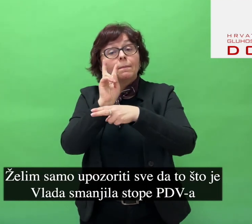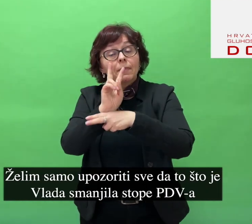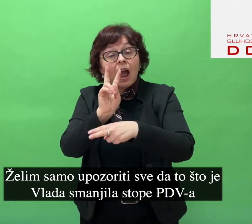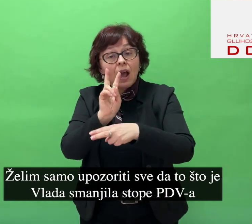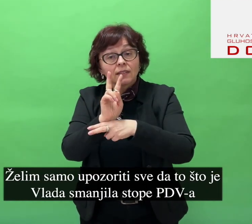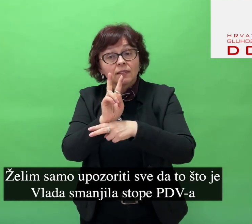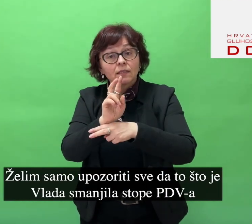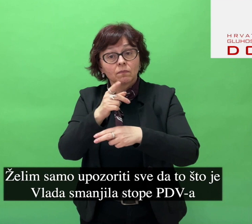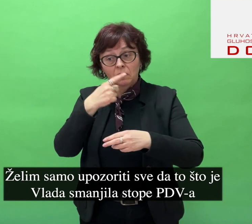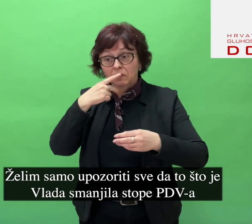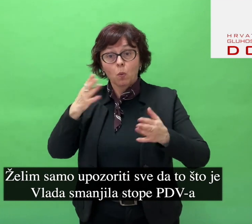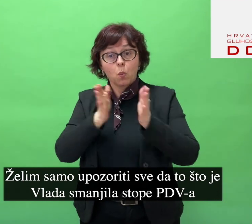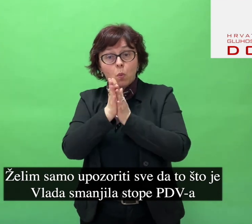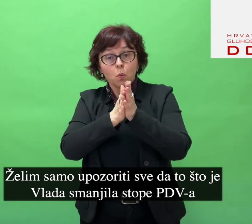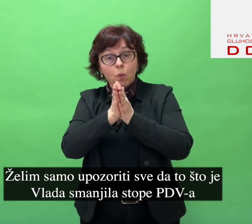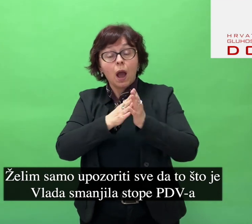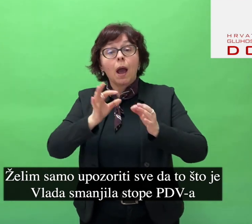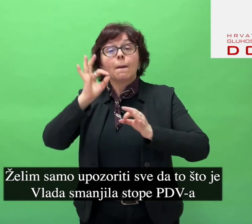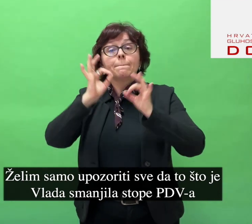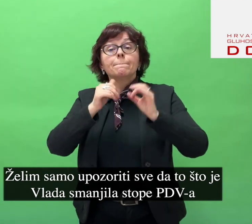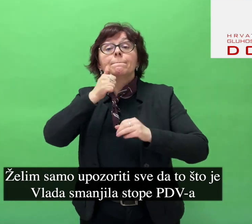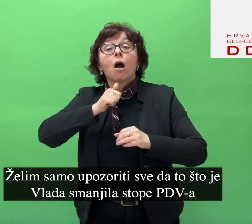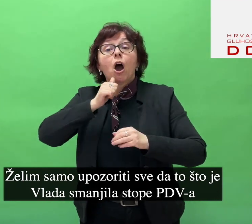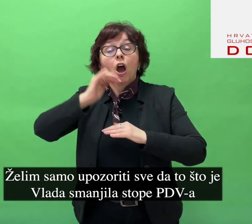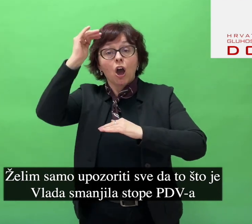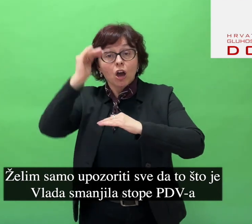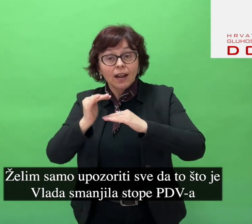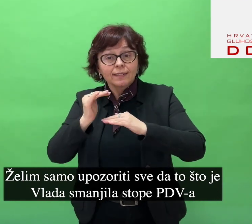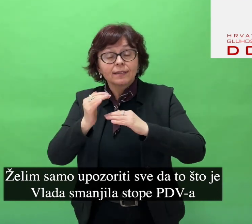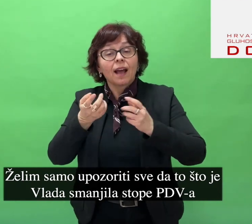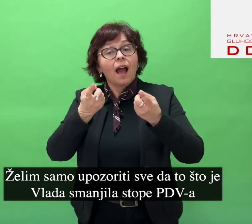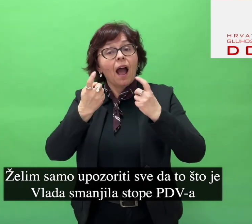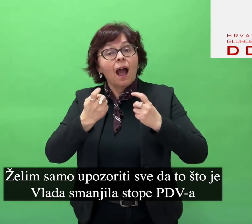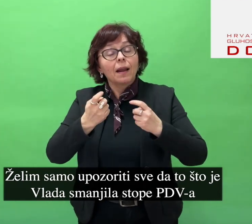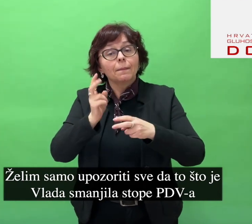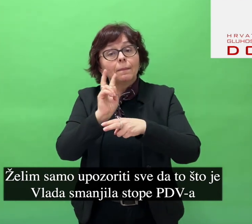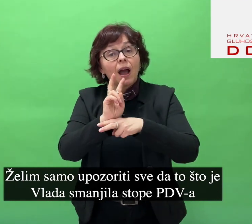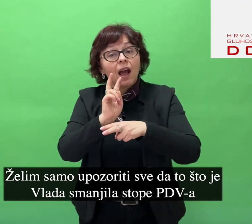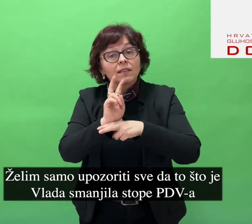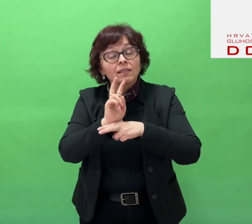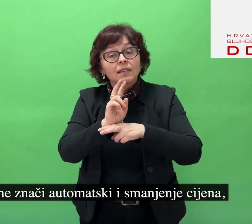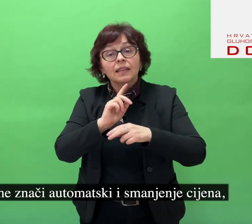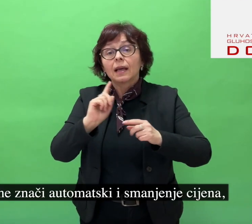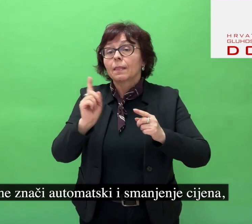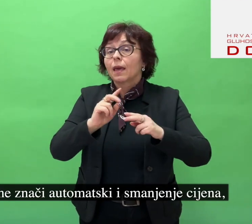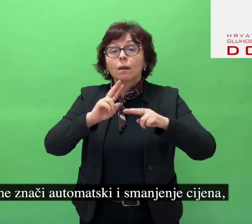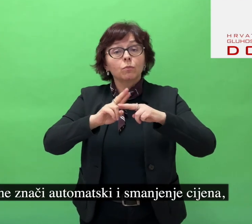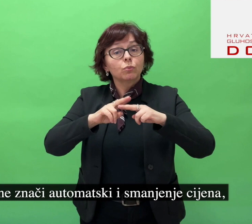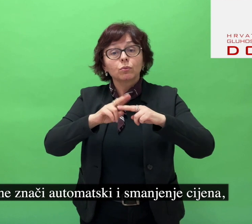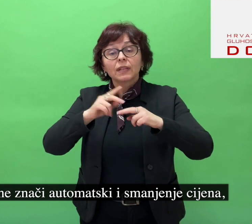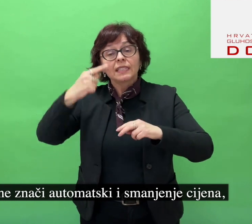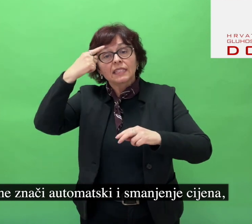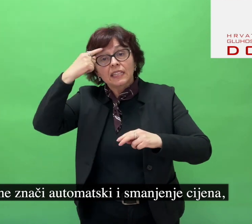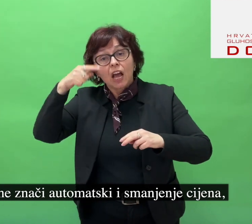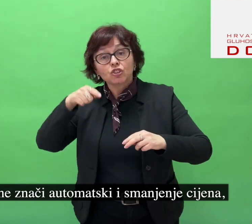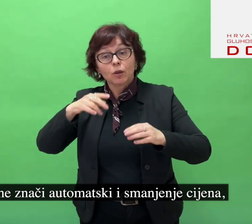samo upozoriti sve da to što je vlada smanjila stope PDV-a ne znači automatski i